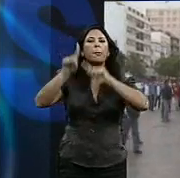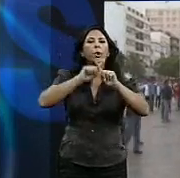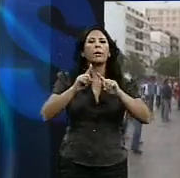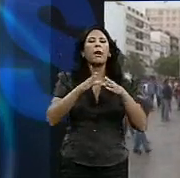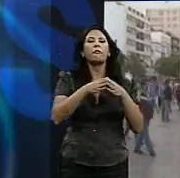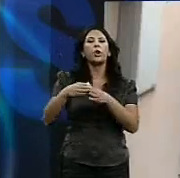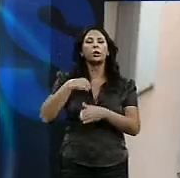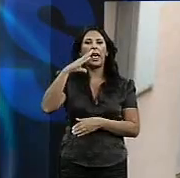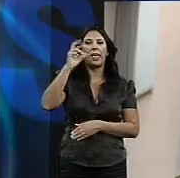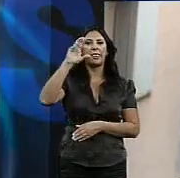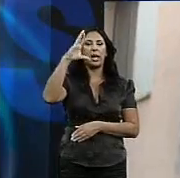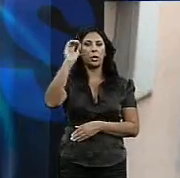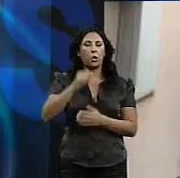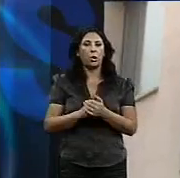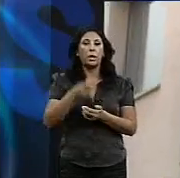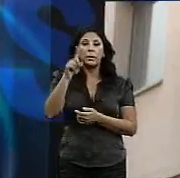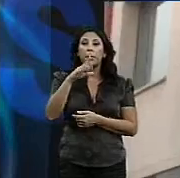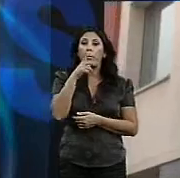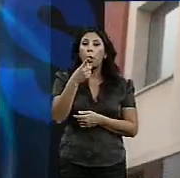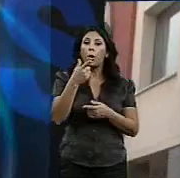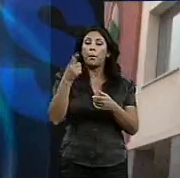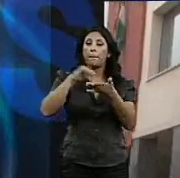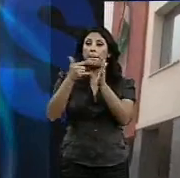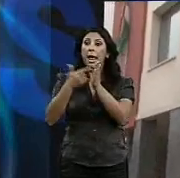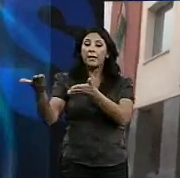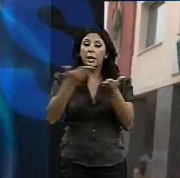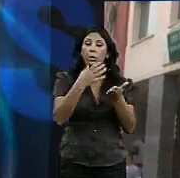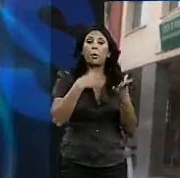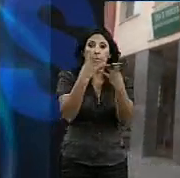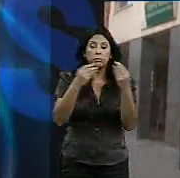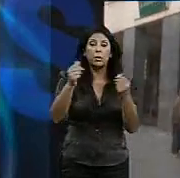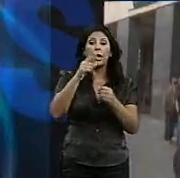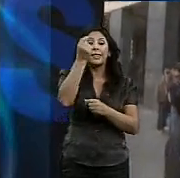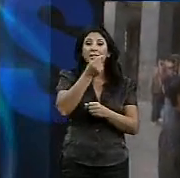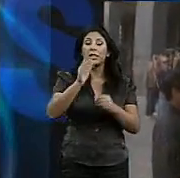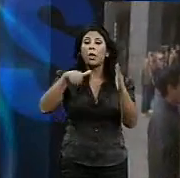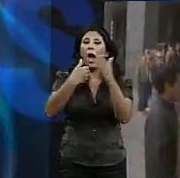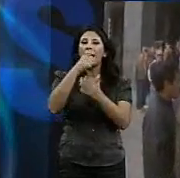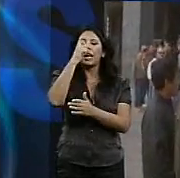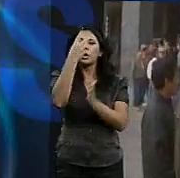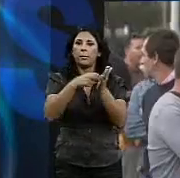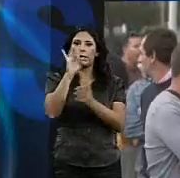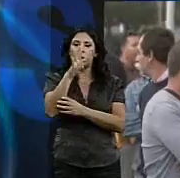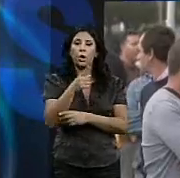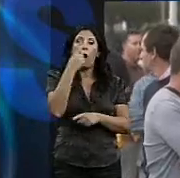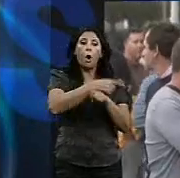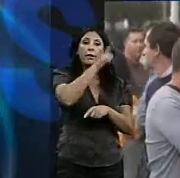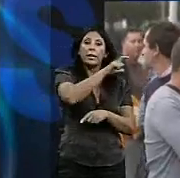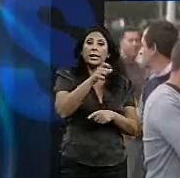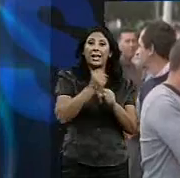este sentido, cuestiona la extinción de un plan de ayudas diseñado hasta 2014 y que obliga a los pescadores a vulnerar los paros biológicos.